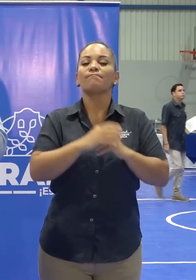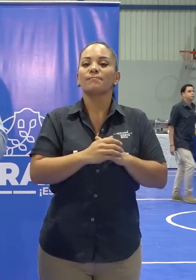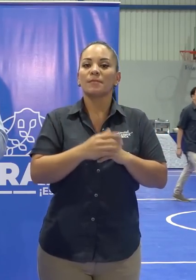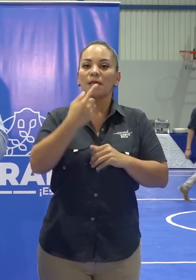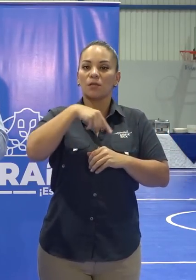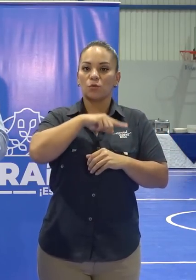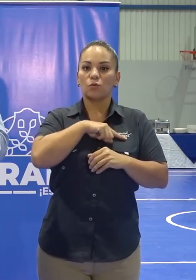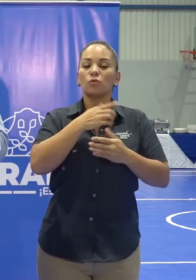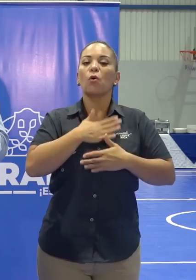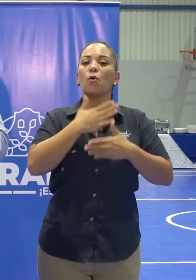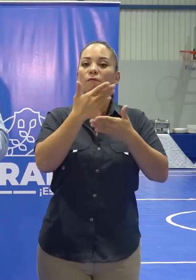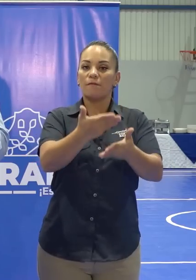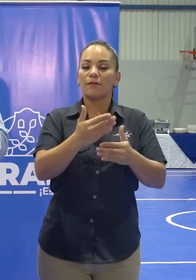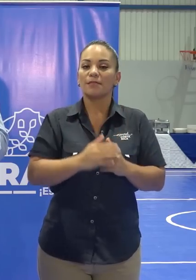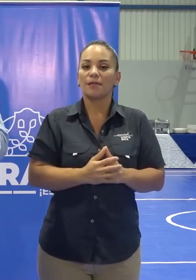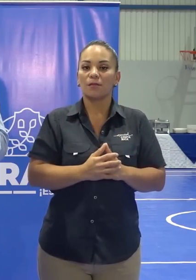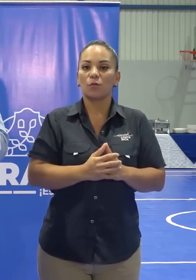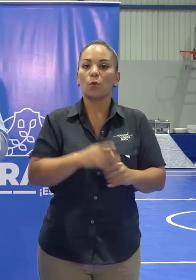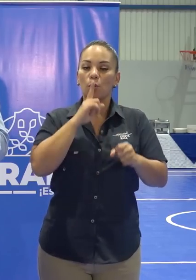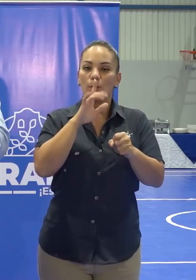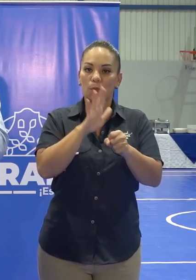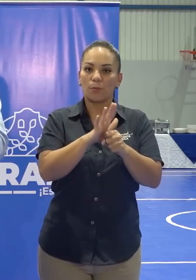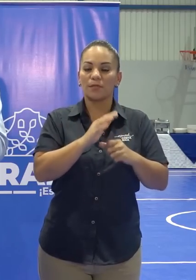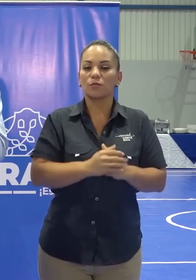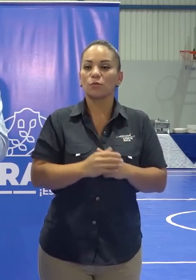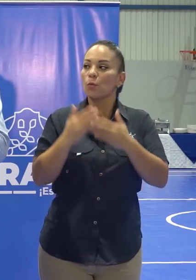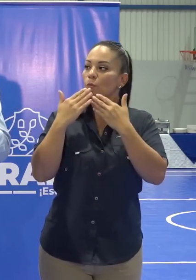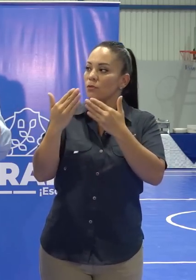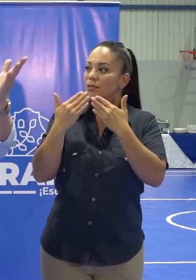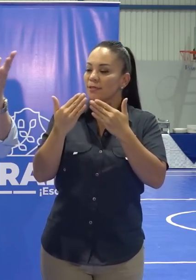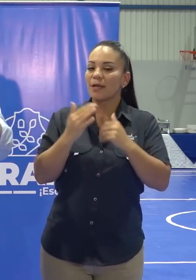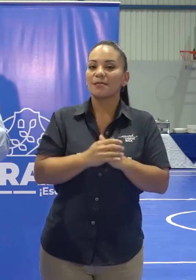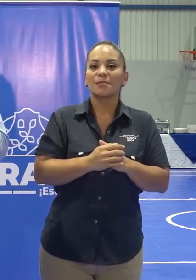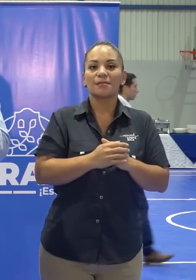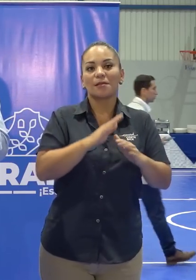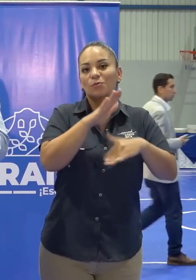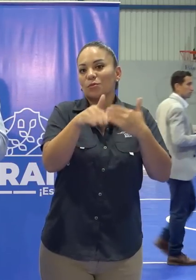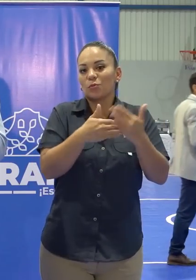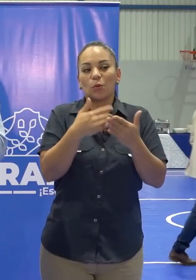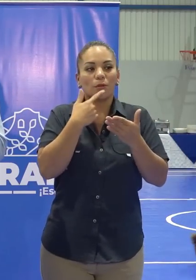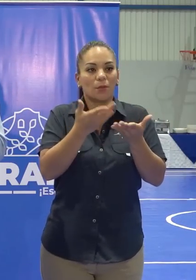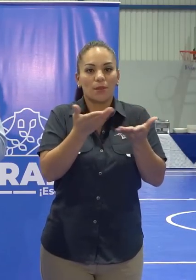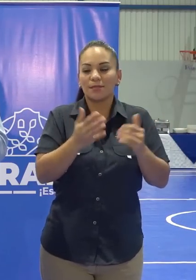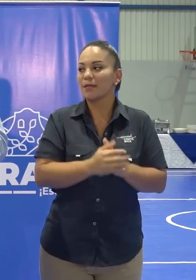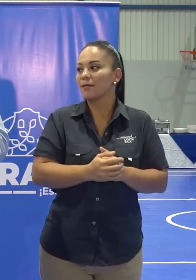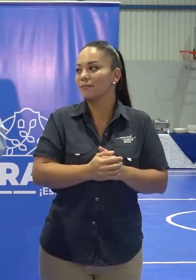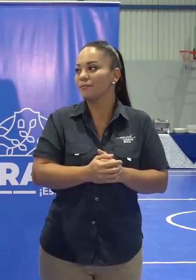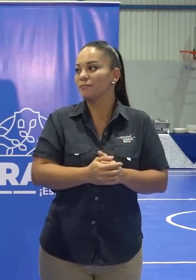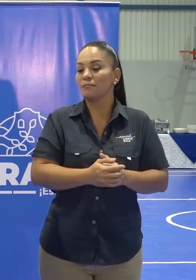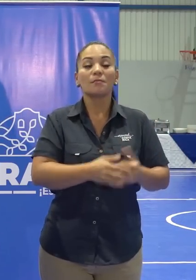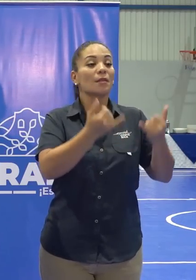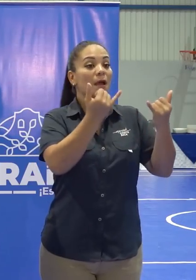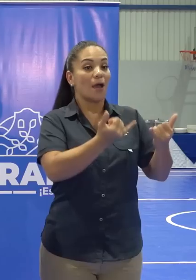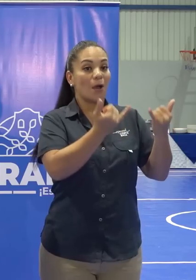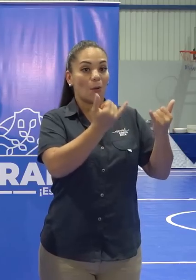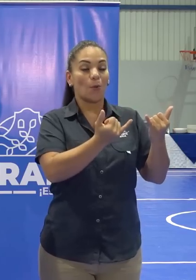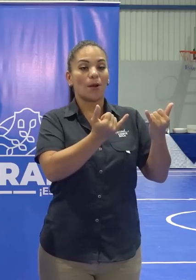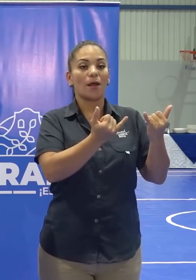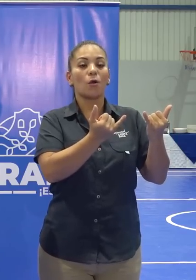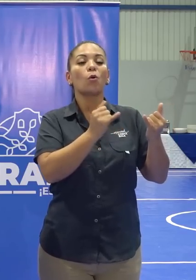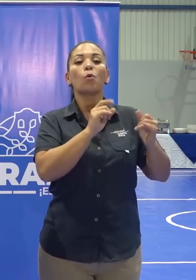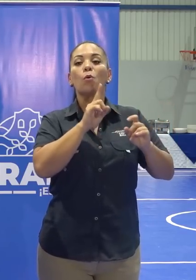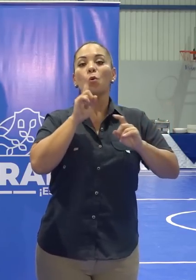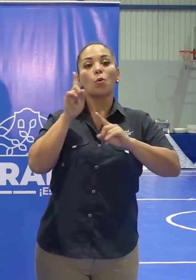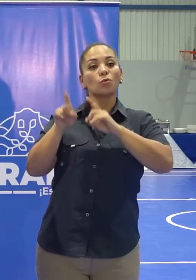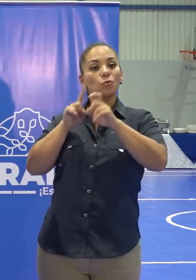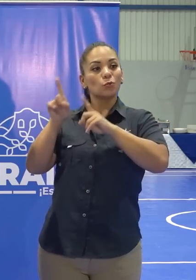cuales estamos ofreciendo compromisos. Muchas gracias. Eso es todo lo que tengo que decir. Ahora sí, pasamos a las consultas de